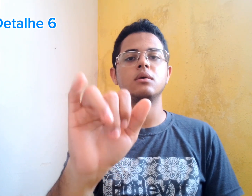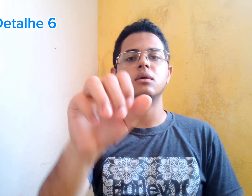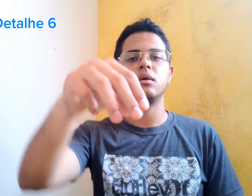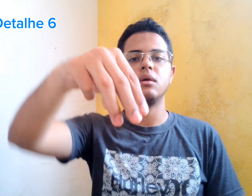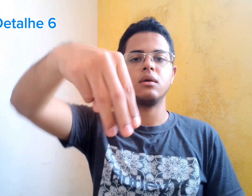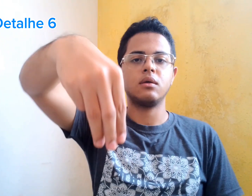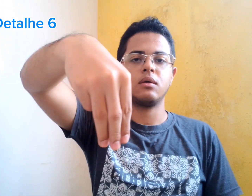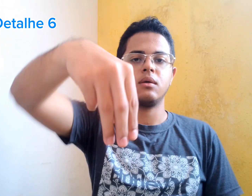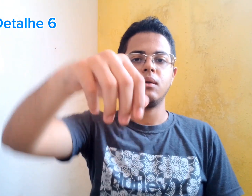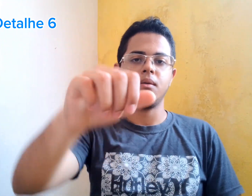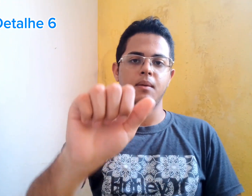Alzheimer.